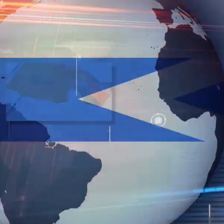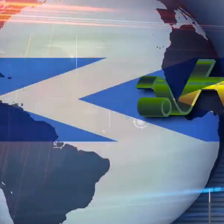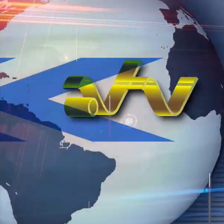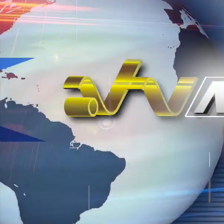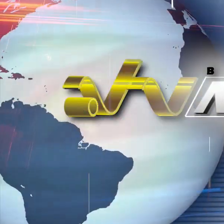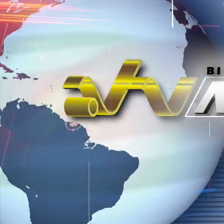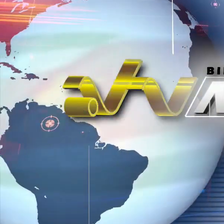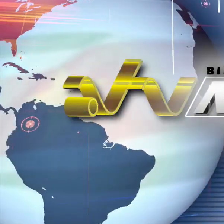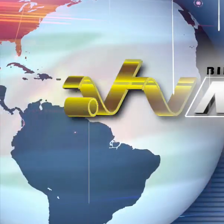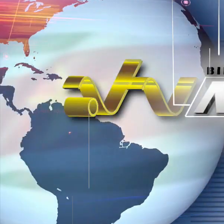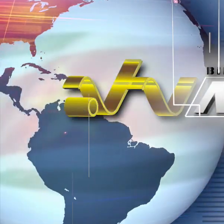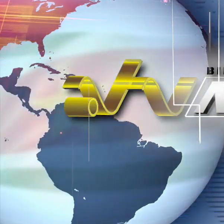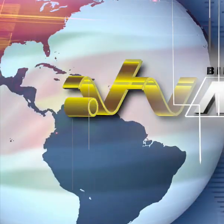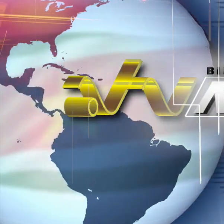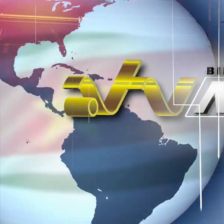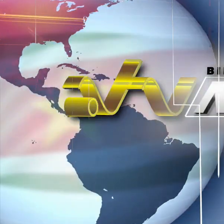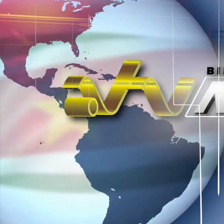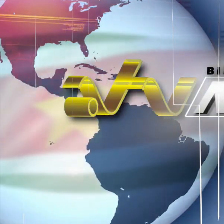TV Gelderland 2021